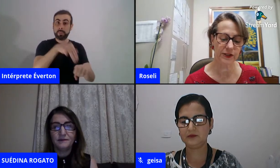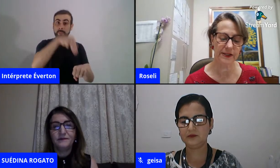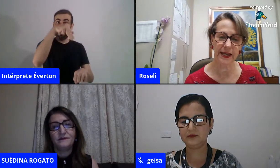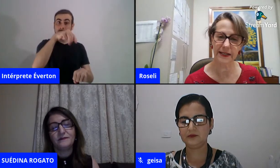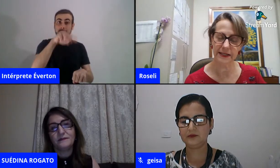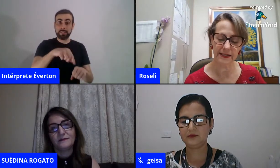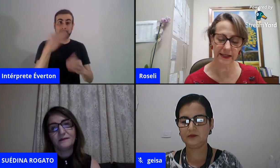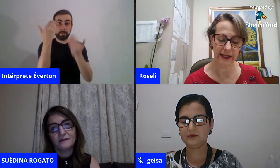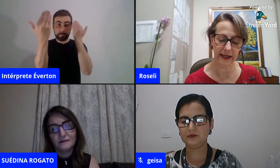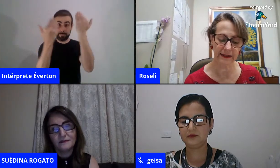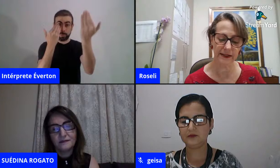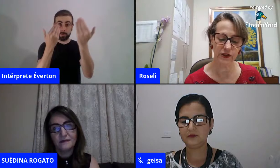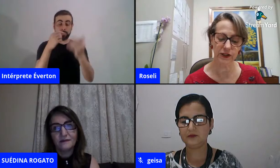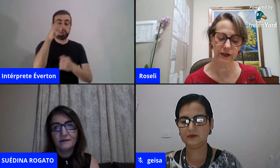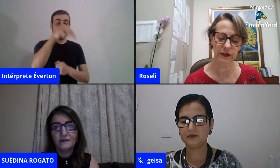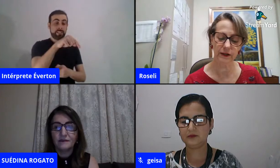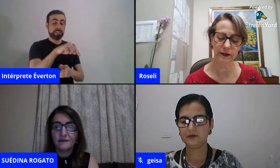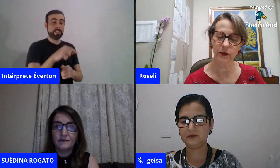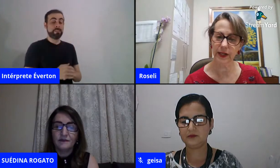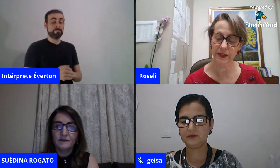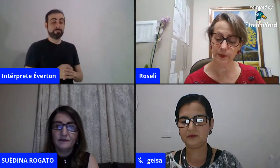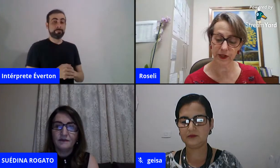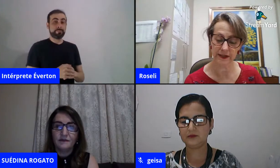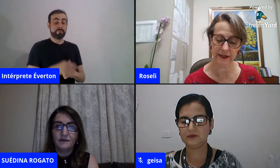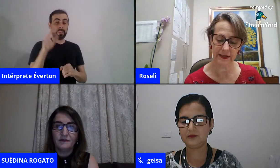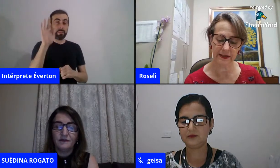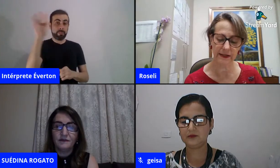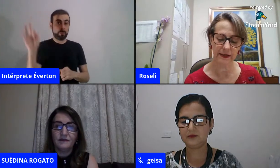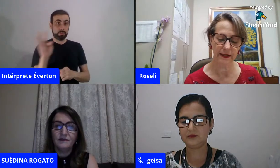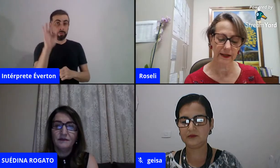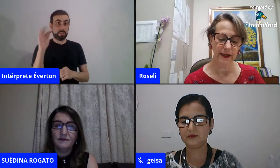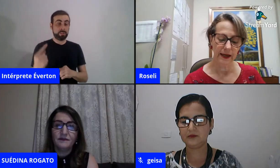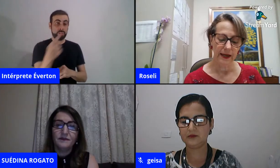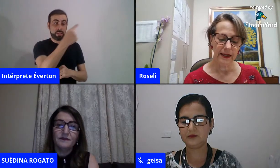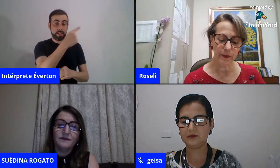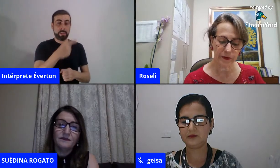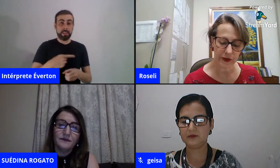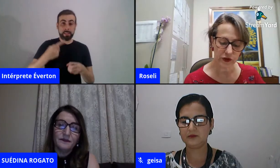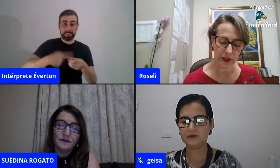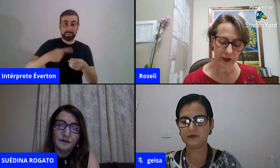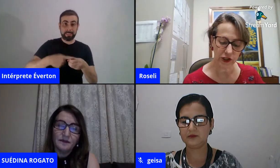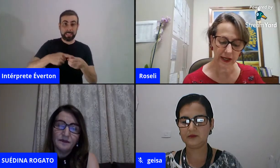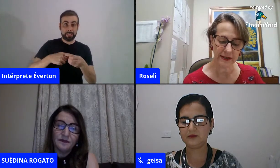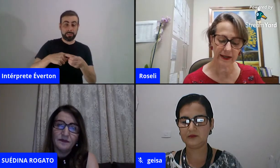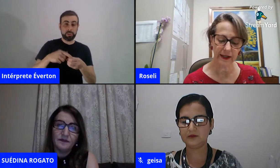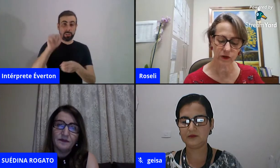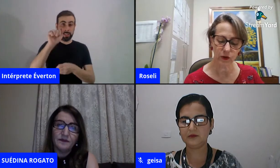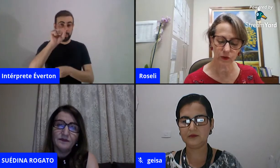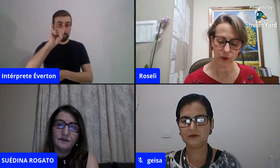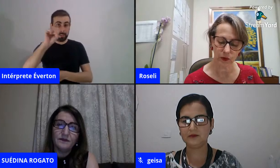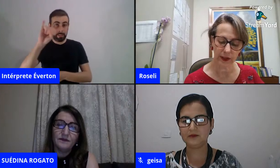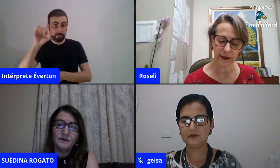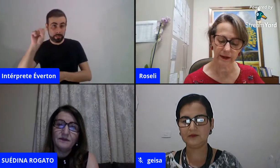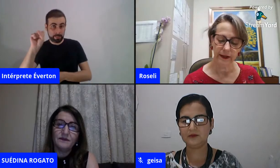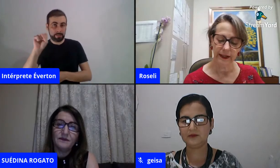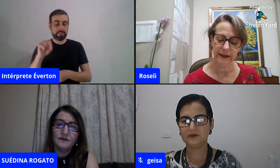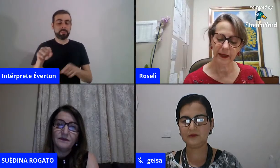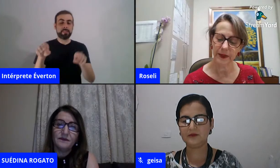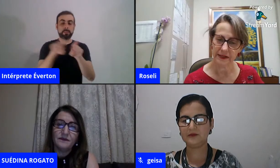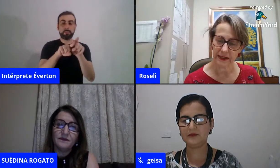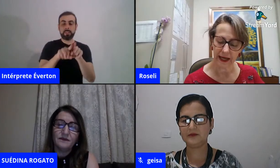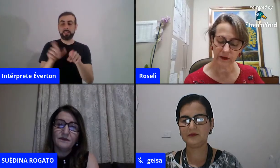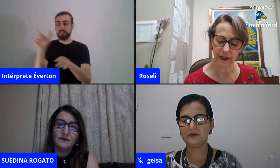Faculdade de Ciências e Letras da Unesp de Assis, e a professora Geisa é doutora